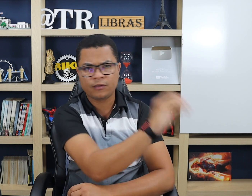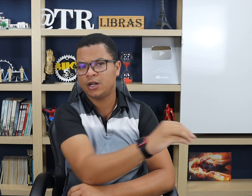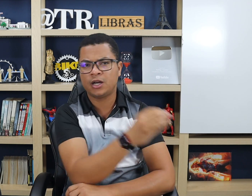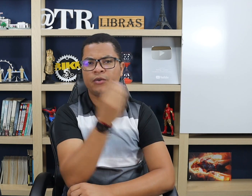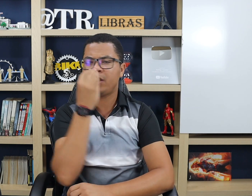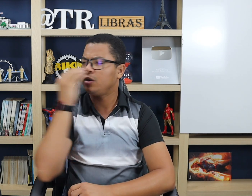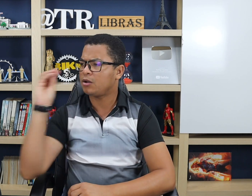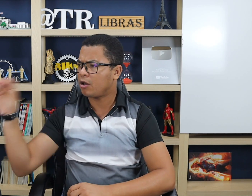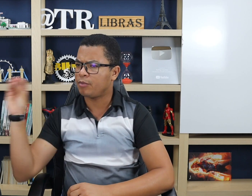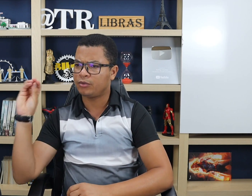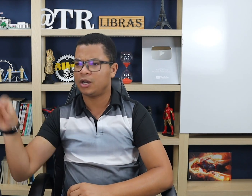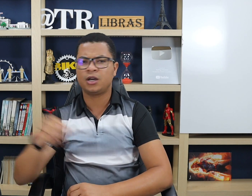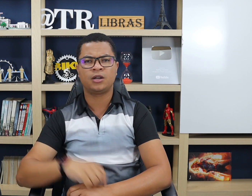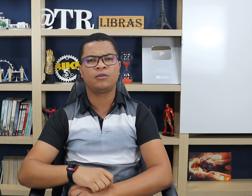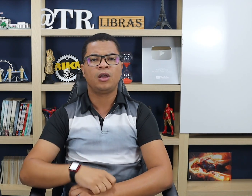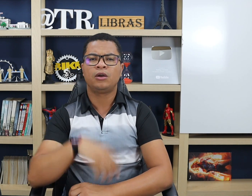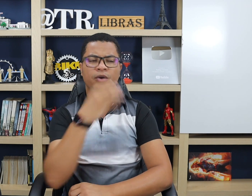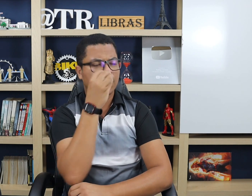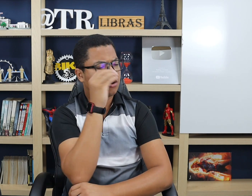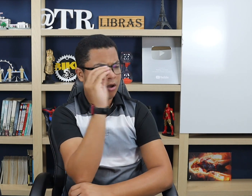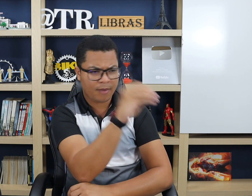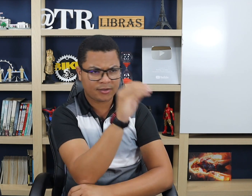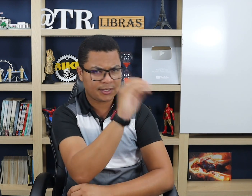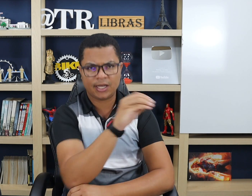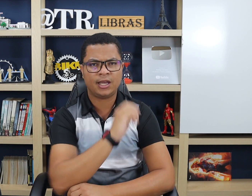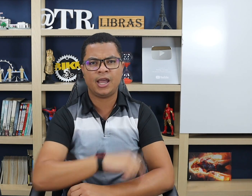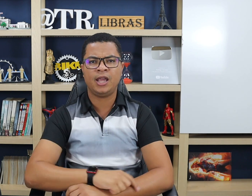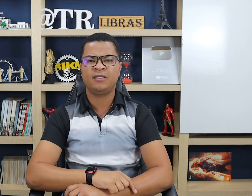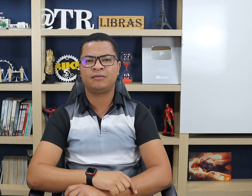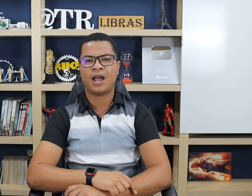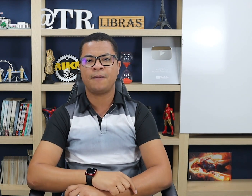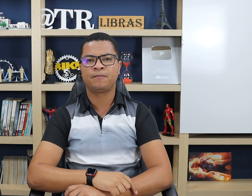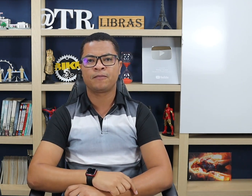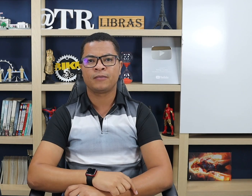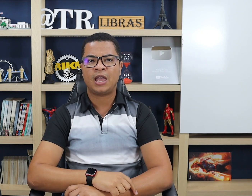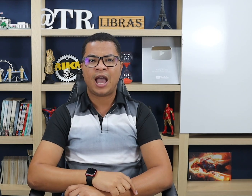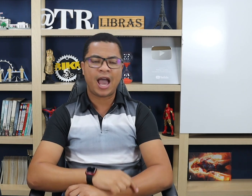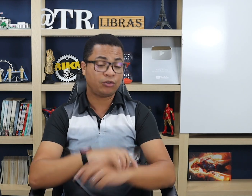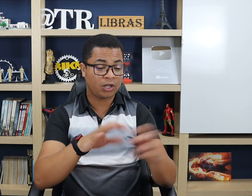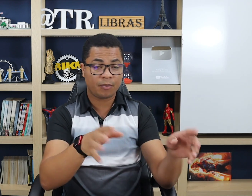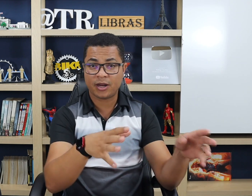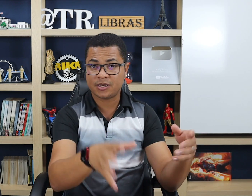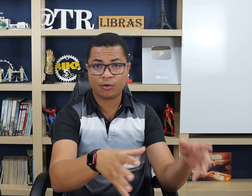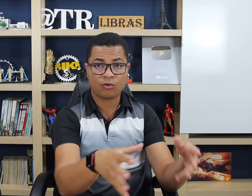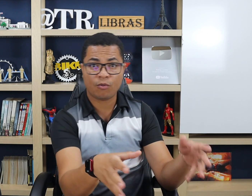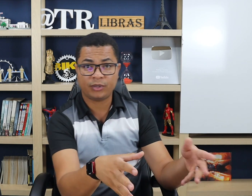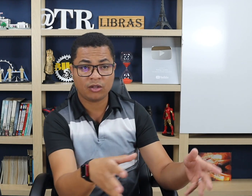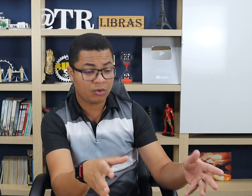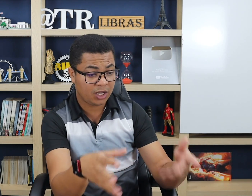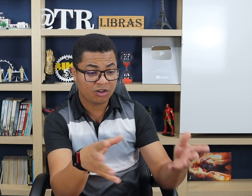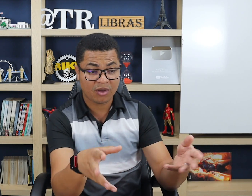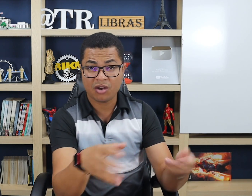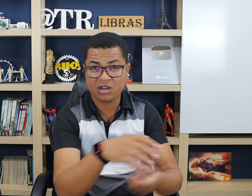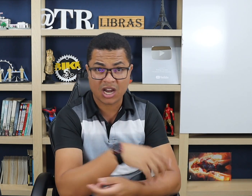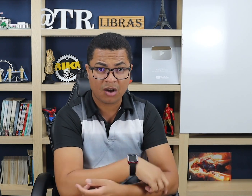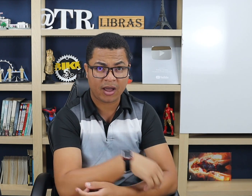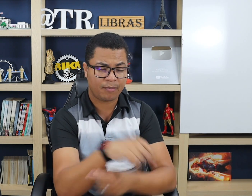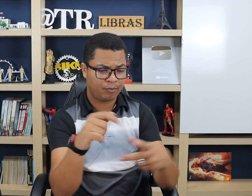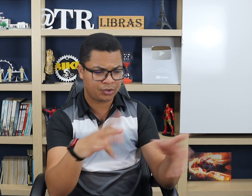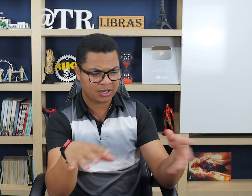fulano, ou eu ignoro beltrano, ou eu ignoro mais assim quem, tá? Ah, tô aqui, por exemplo, no computador aqui, numa reunião, aí a pessoa